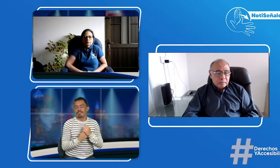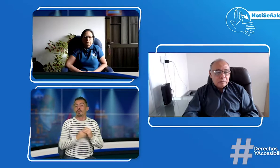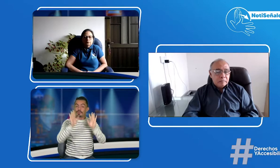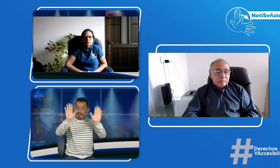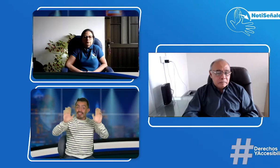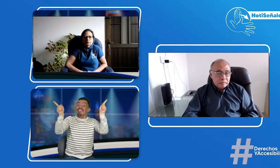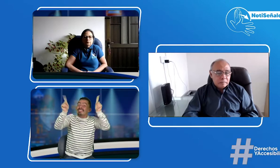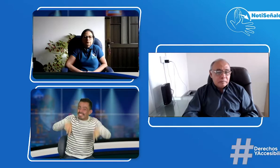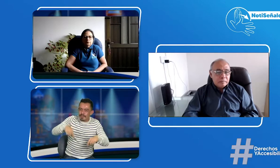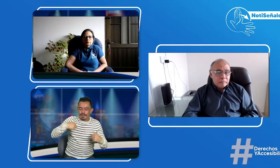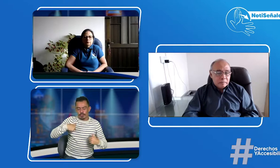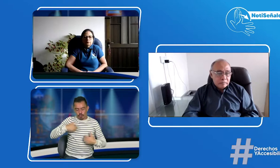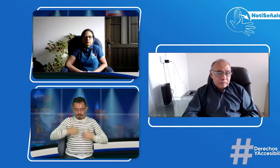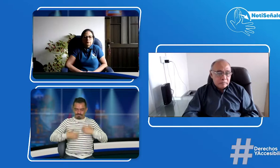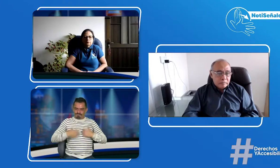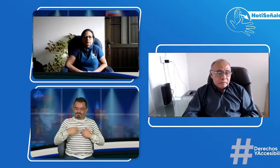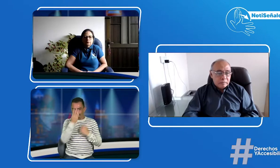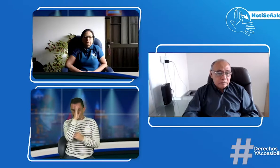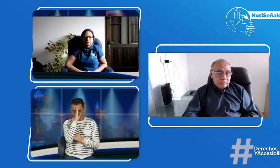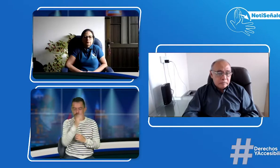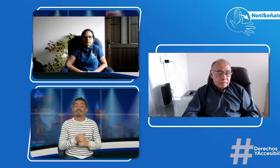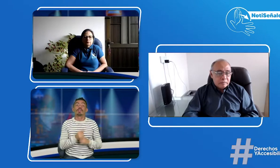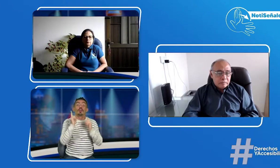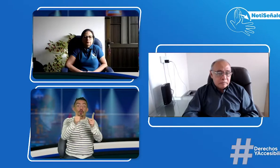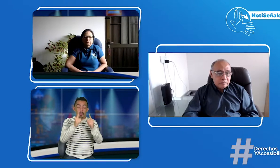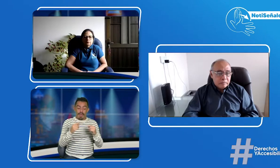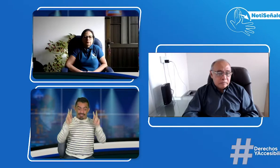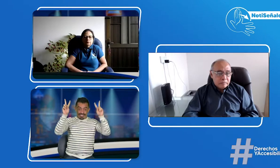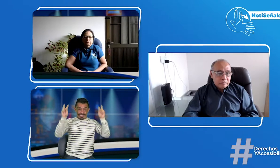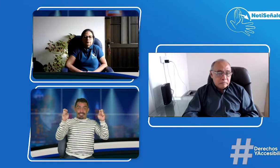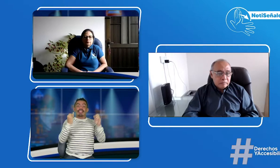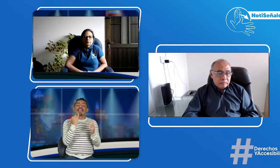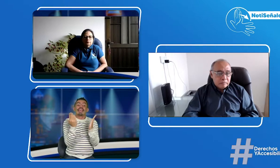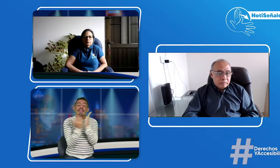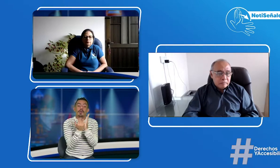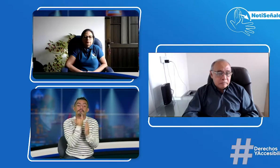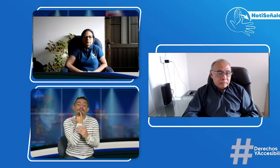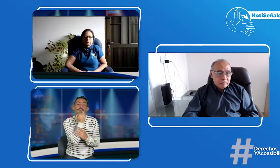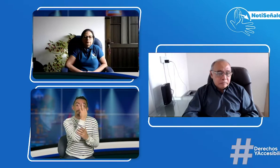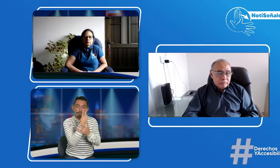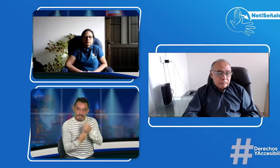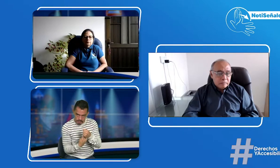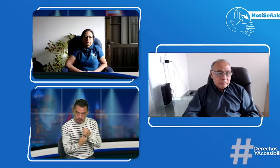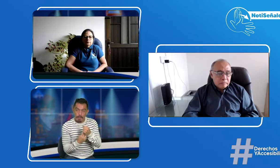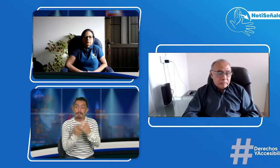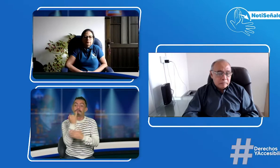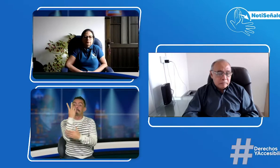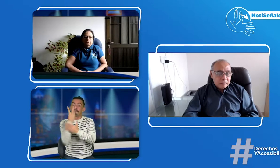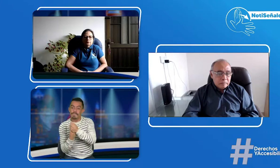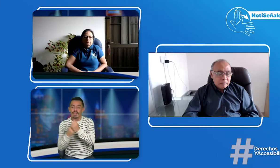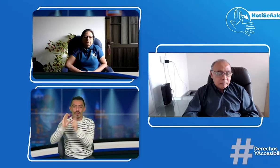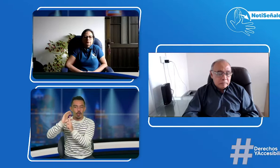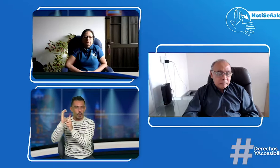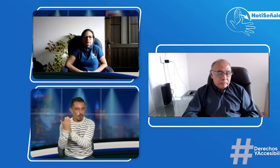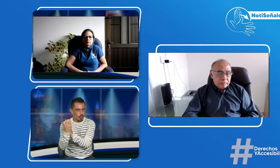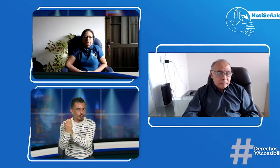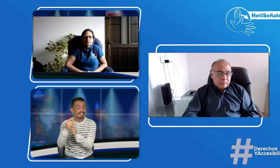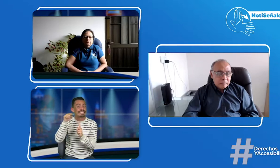y tener una política pública incluida al bilingüismo. También hay una inquietud y una duda hablando del tema del bilingüismo y la